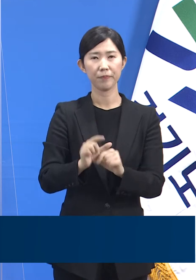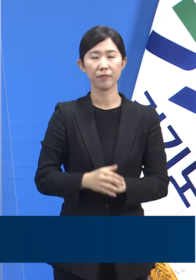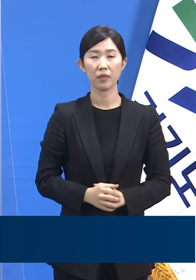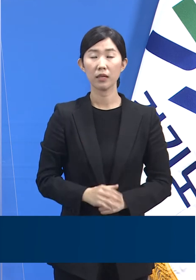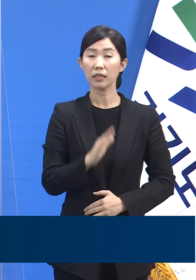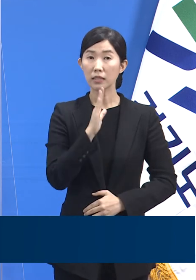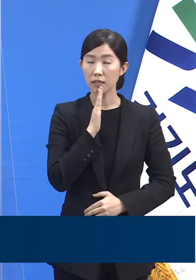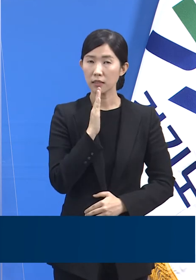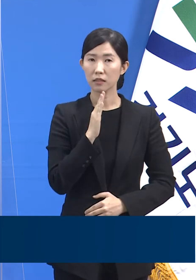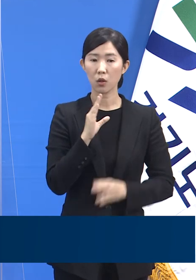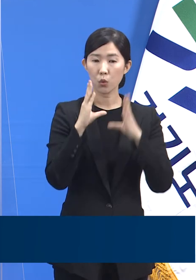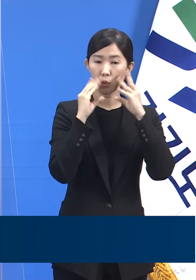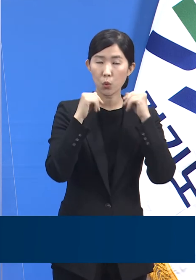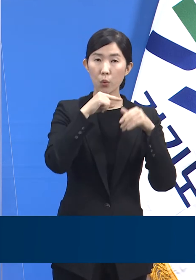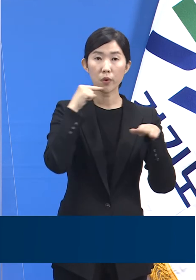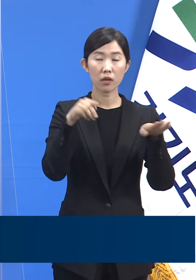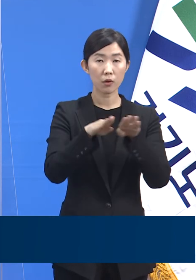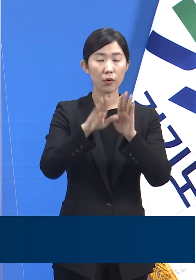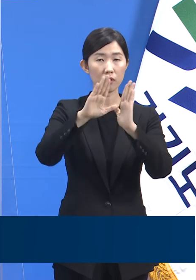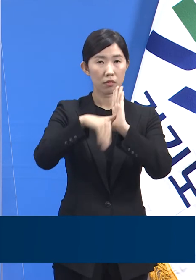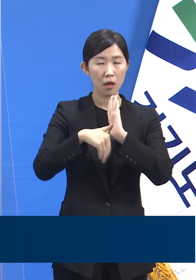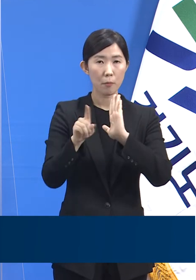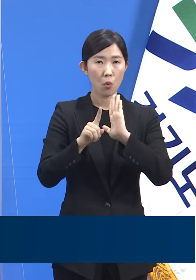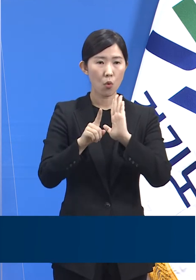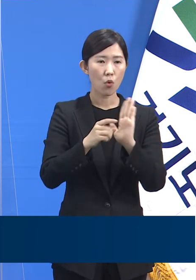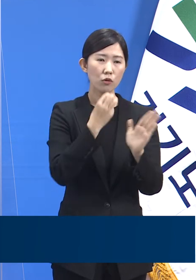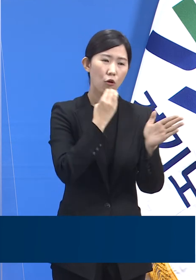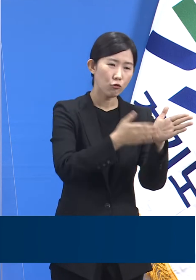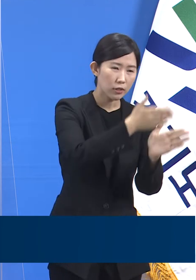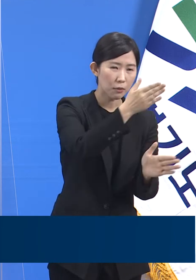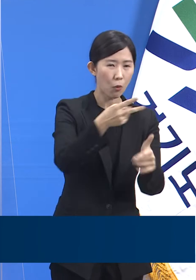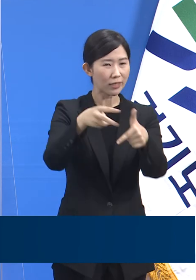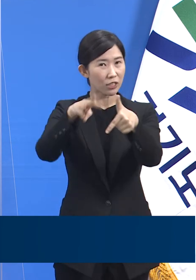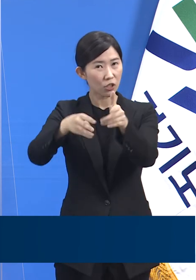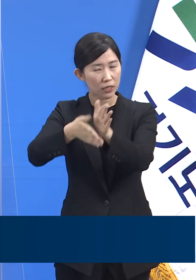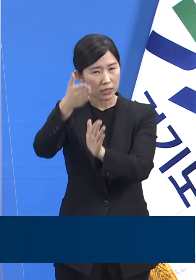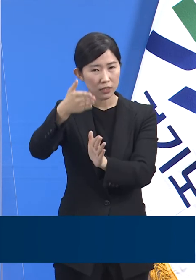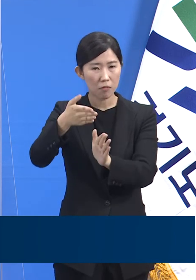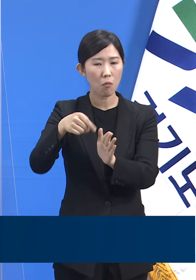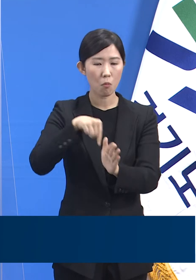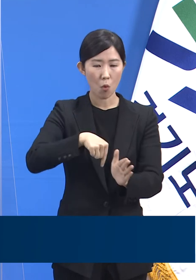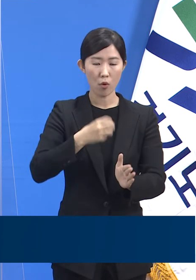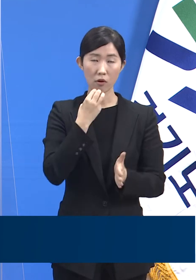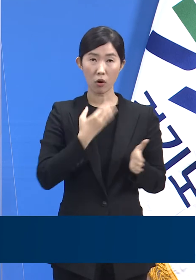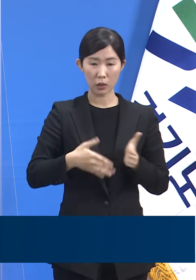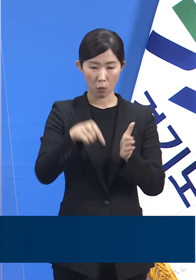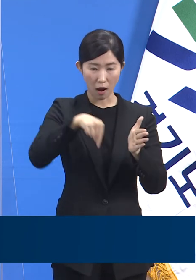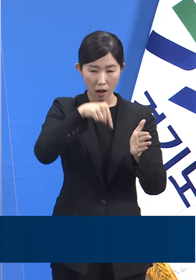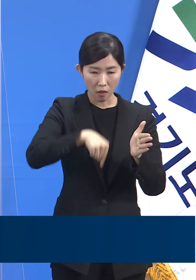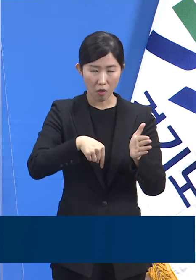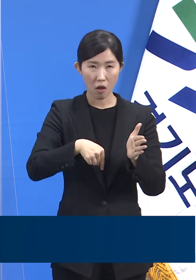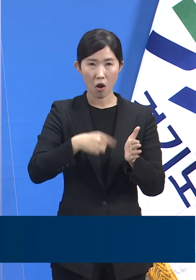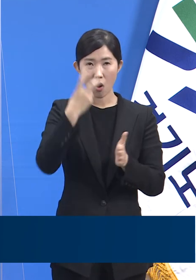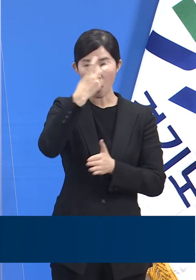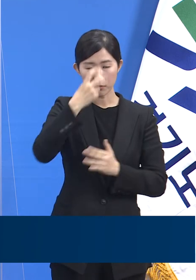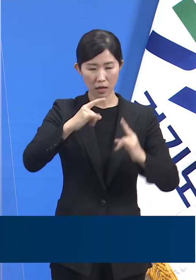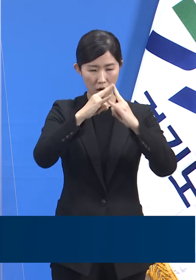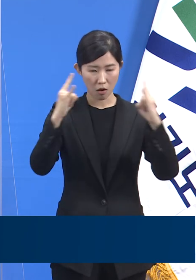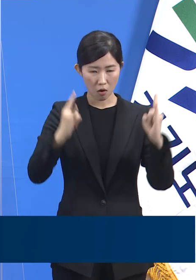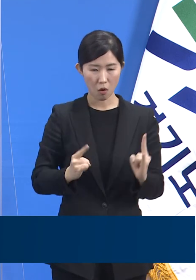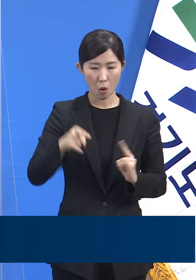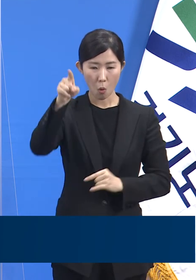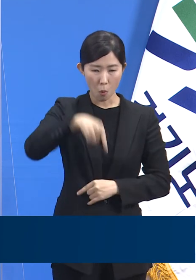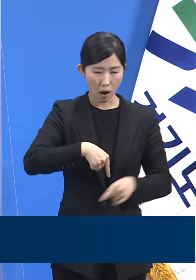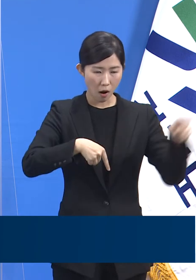지난 주말에는 이웃 지자체 거주 외국인분들이 경기도에 설치된 임시선별검사소에서 검사 서비스를